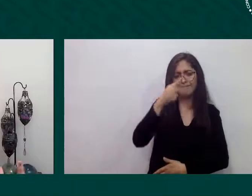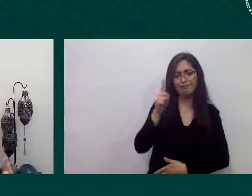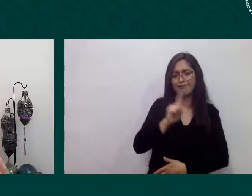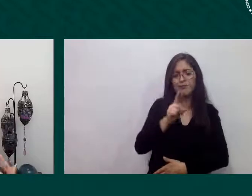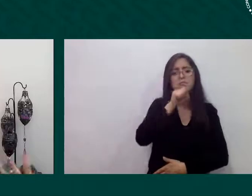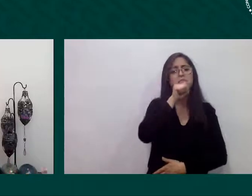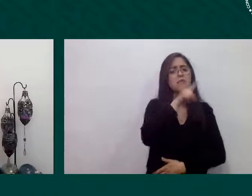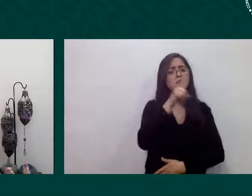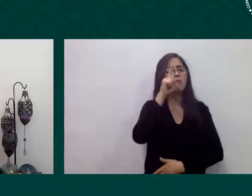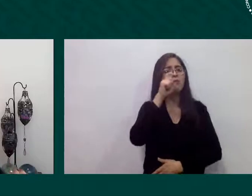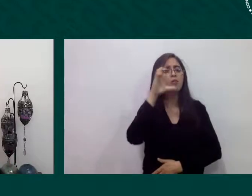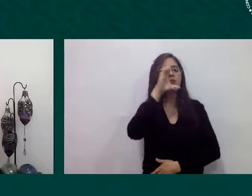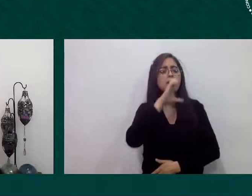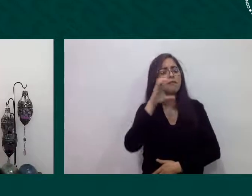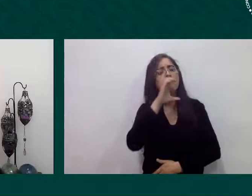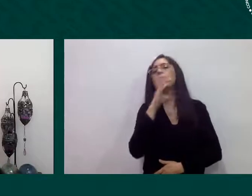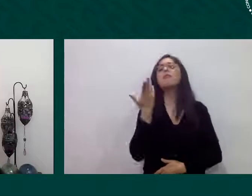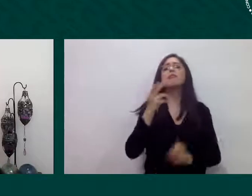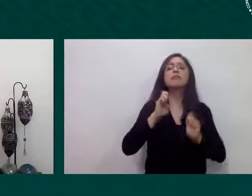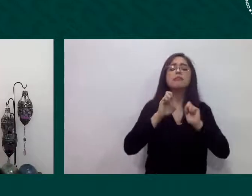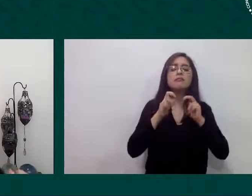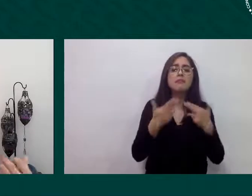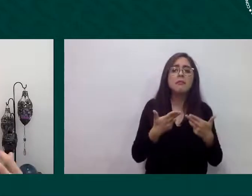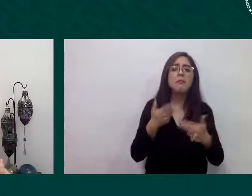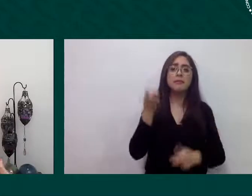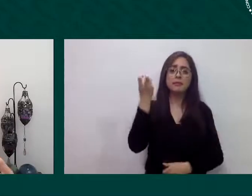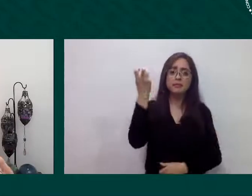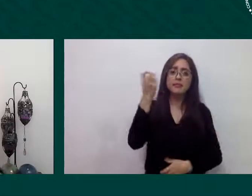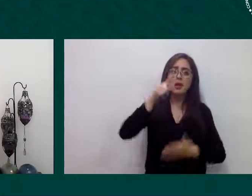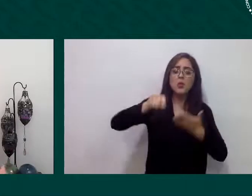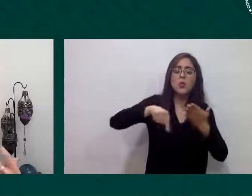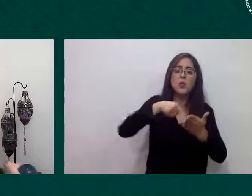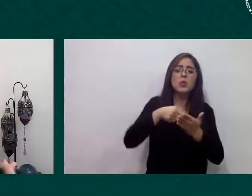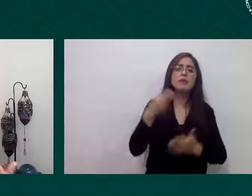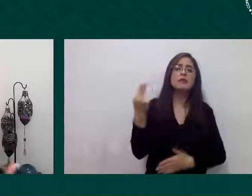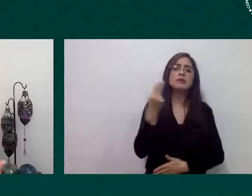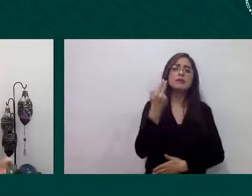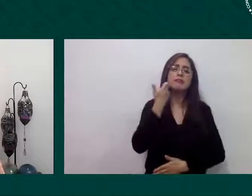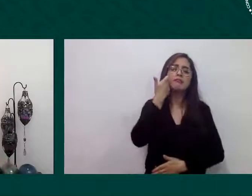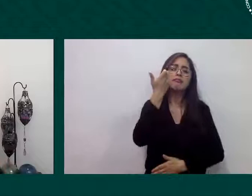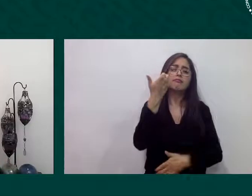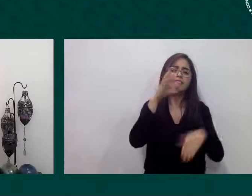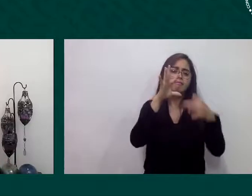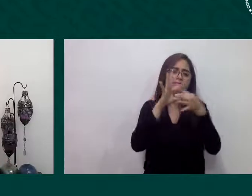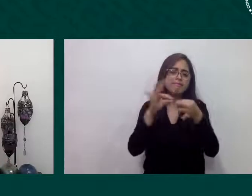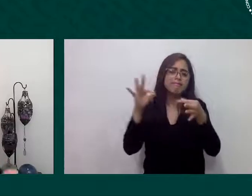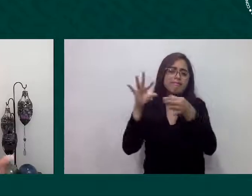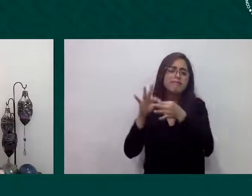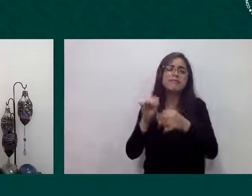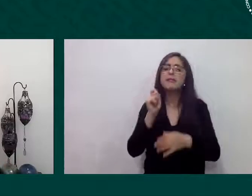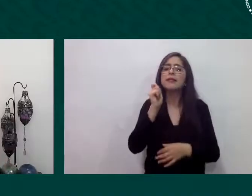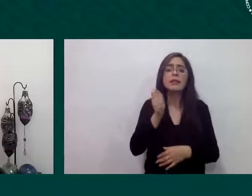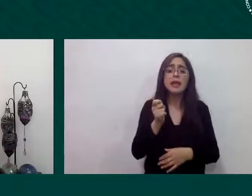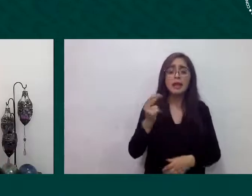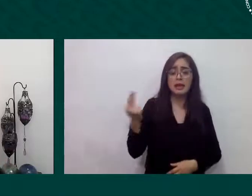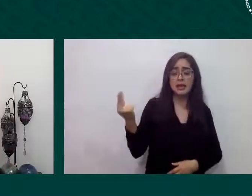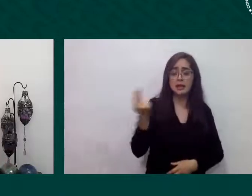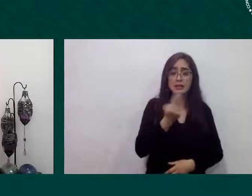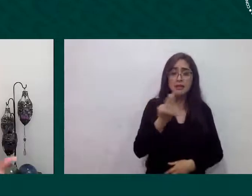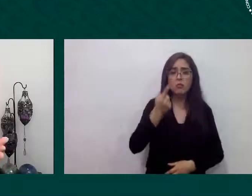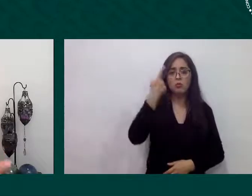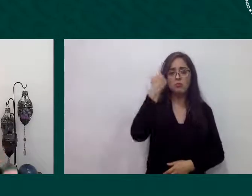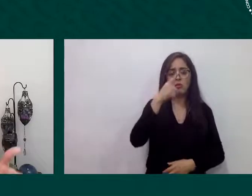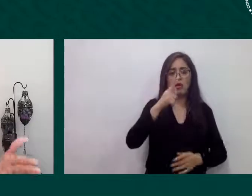una narrativa y una imagen distinta en la cual el promover y el brindar oportunidades a todas las